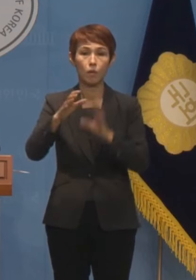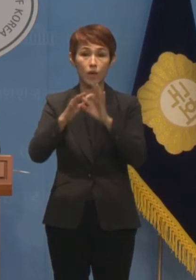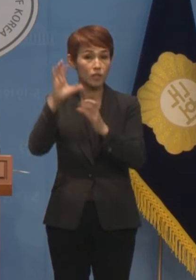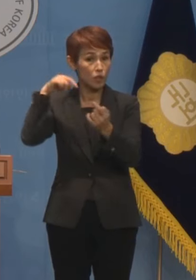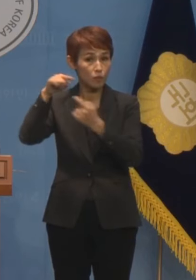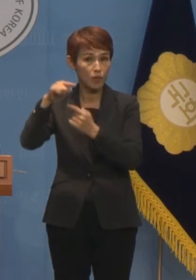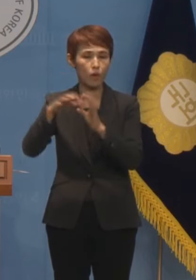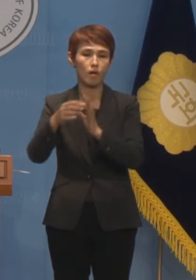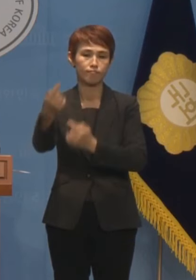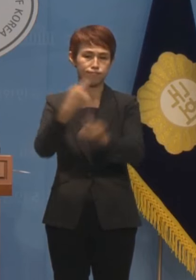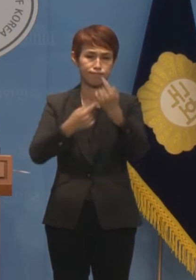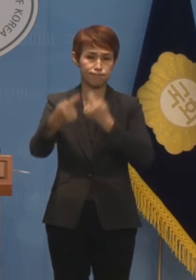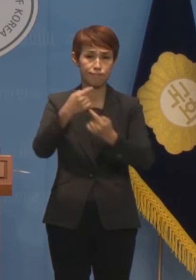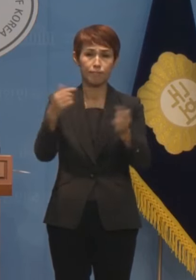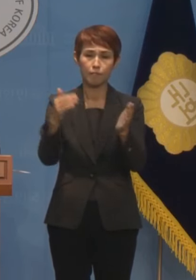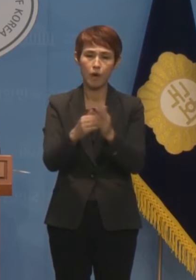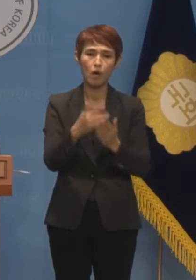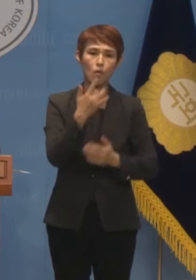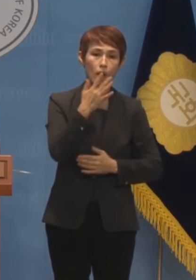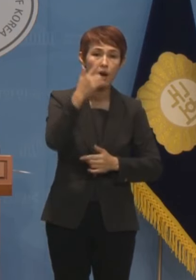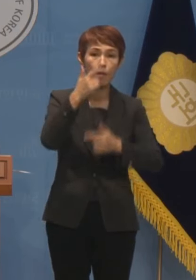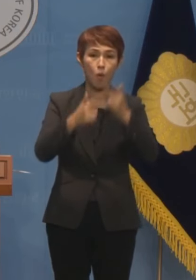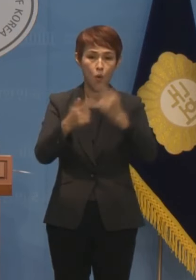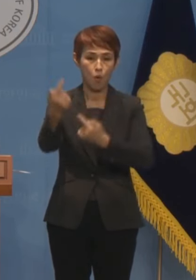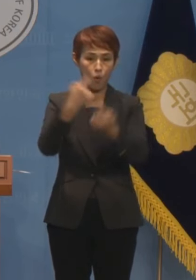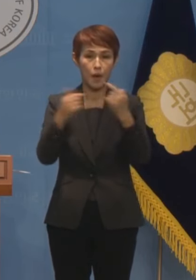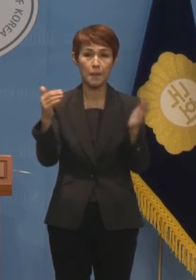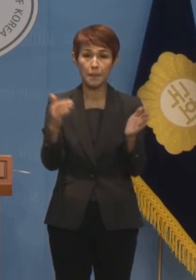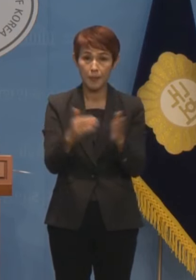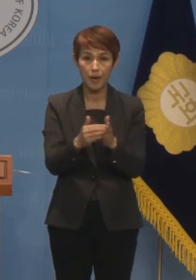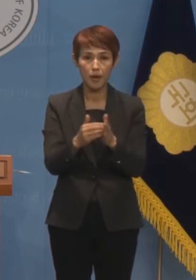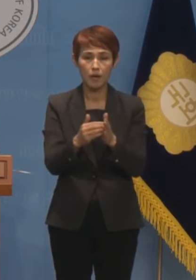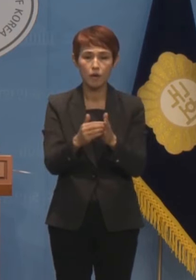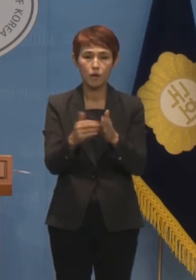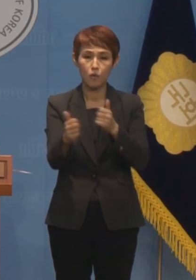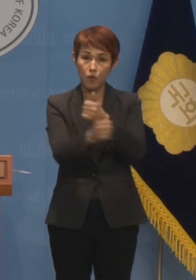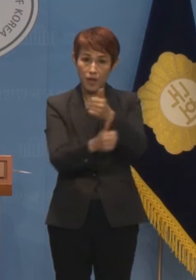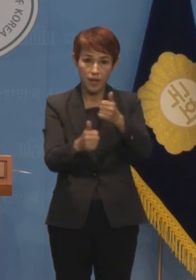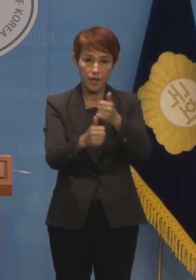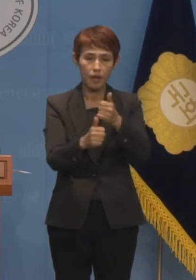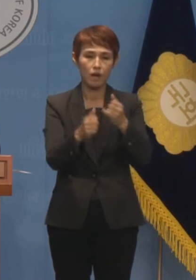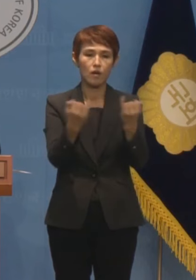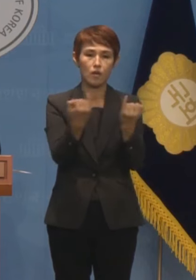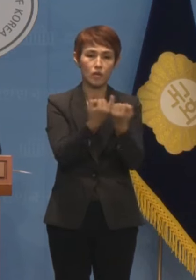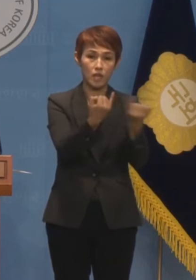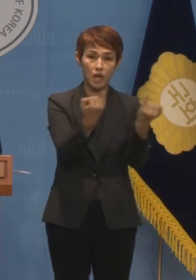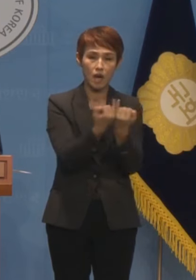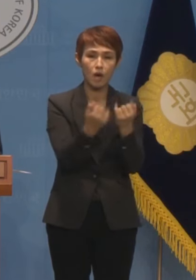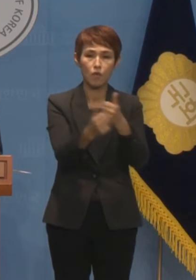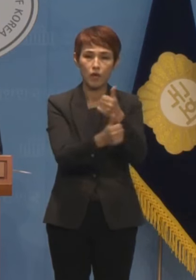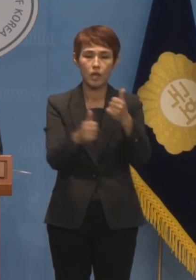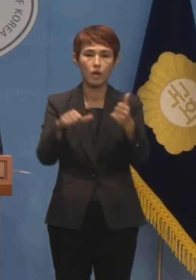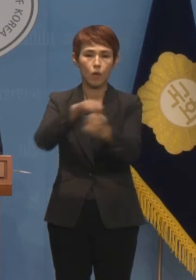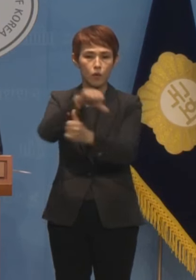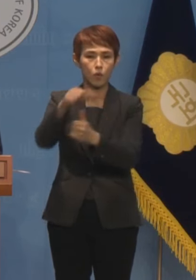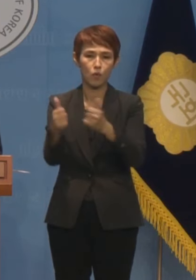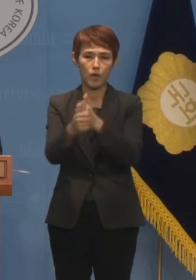각각 지난주 화요일과 목요일에 성립되어서 소관위원회인 여과위와 판노위에 회부되었습니다.